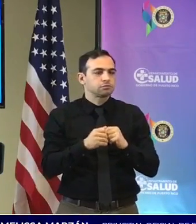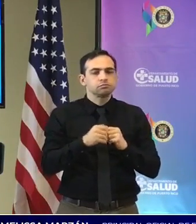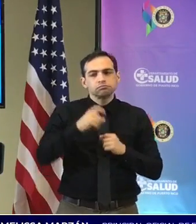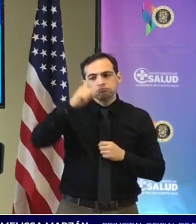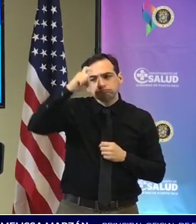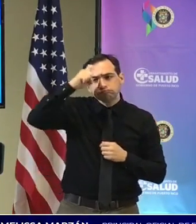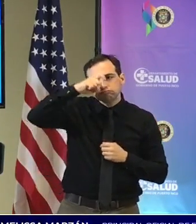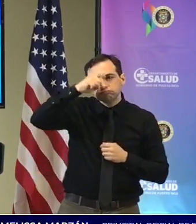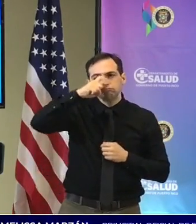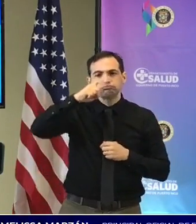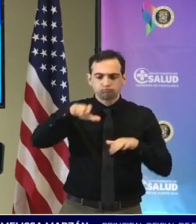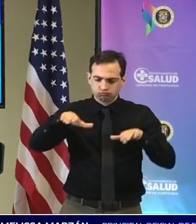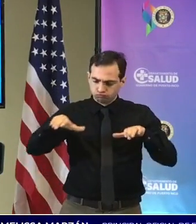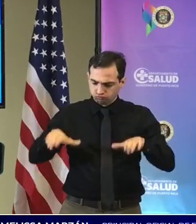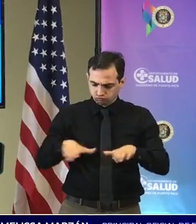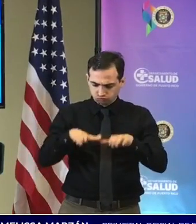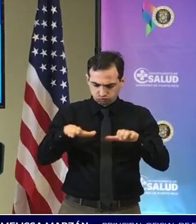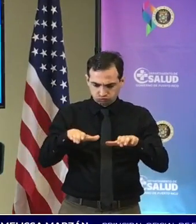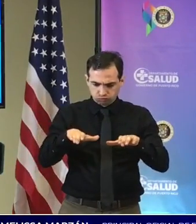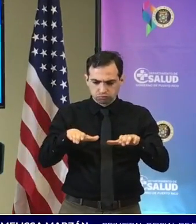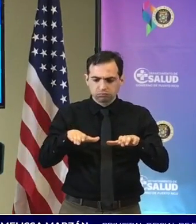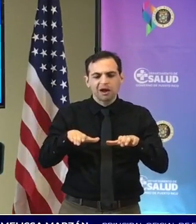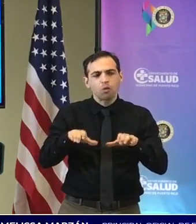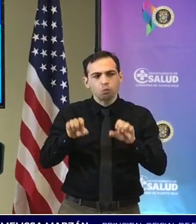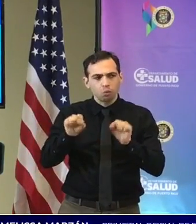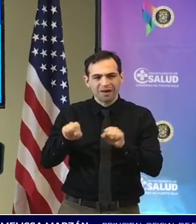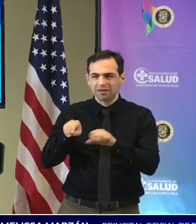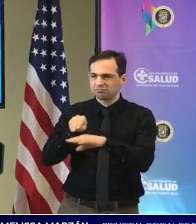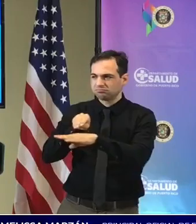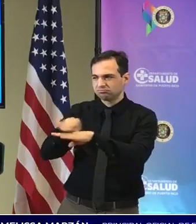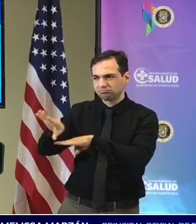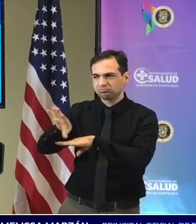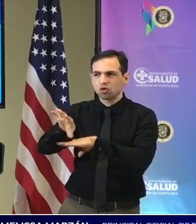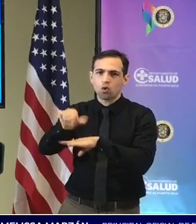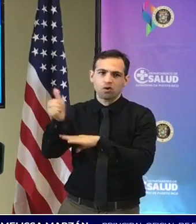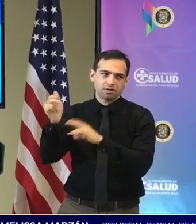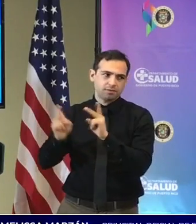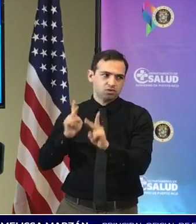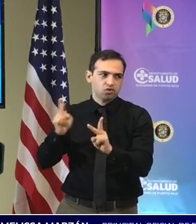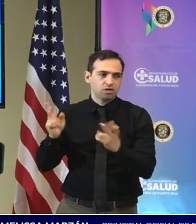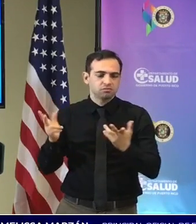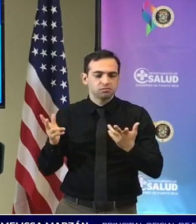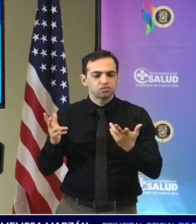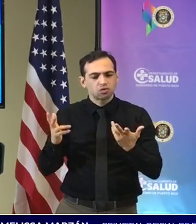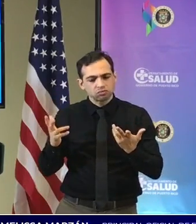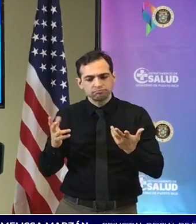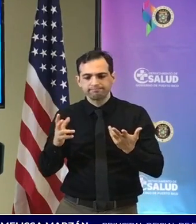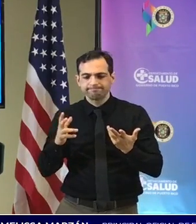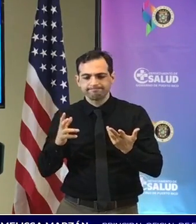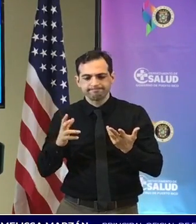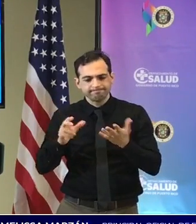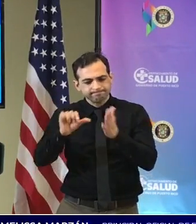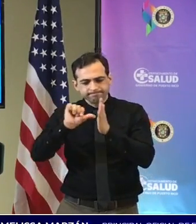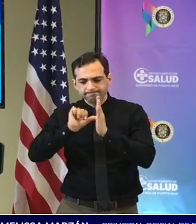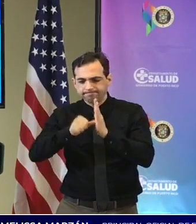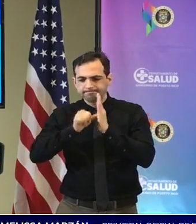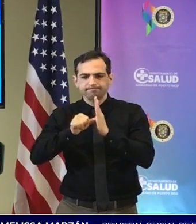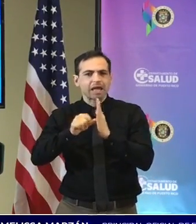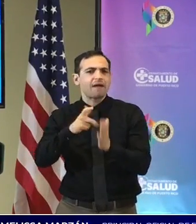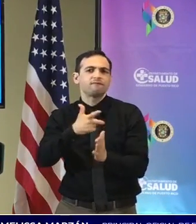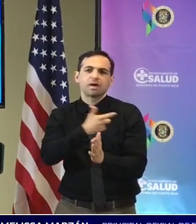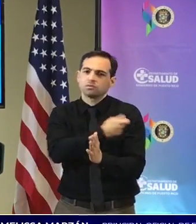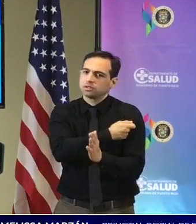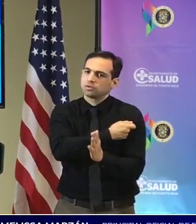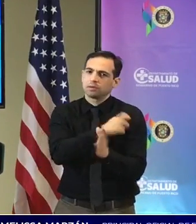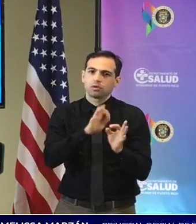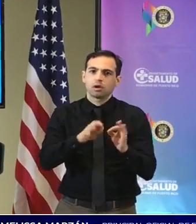de que las acciones que nosotros impactan a los demás por eso es que hemos sido tan enfáticos en la vacunación muchas